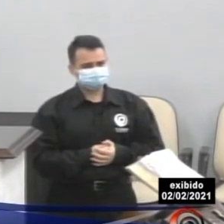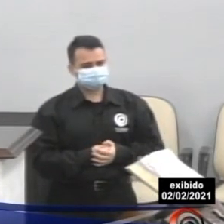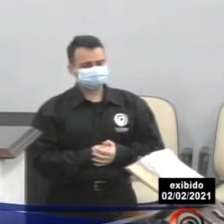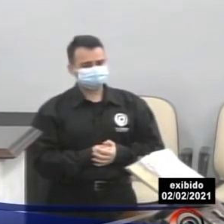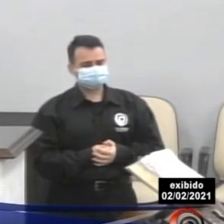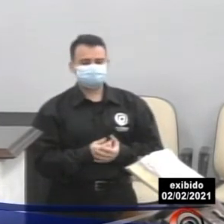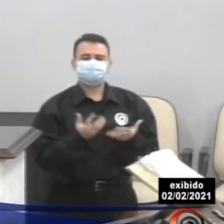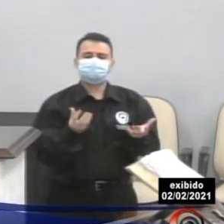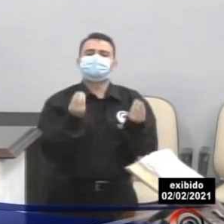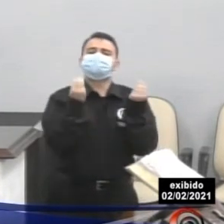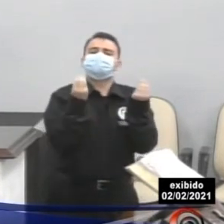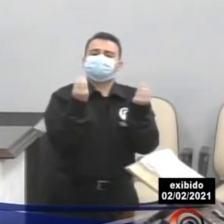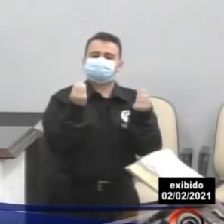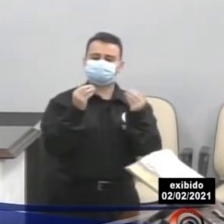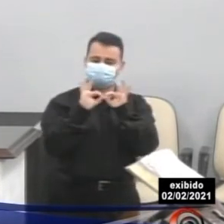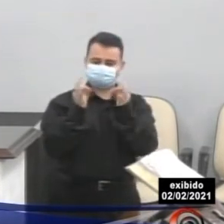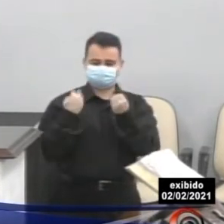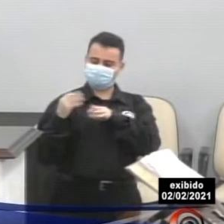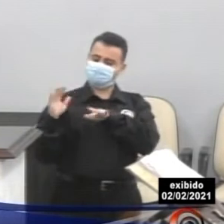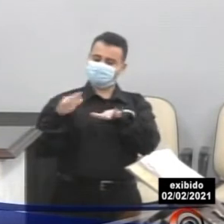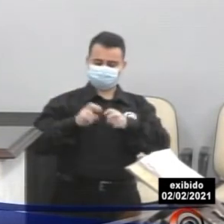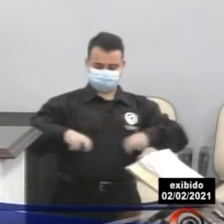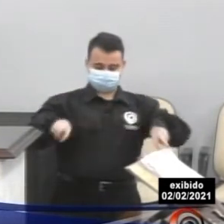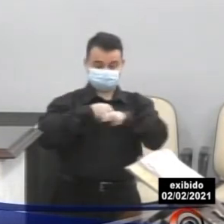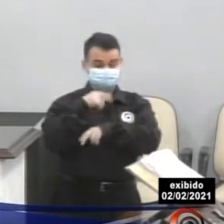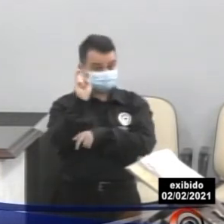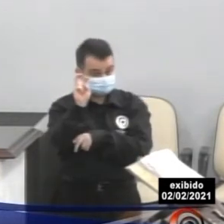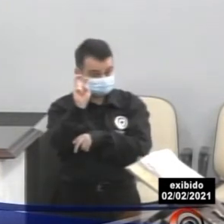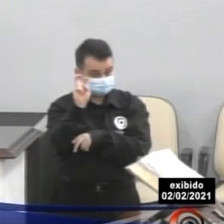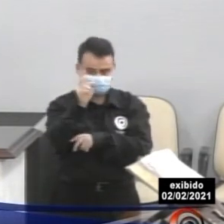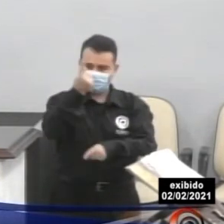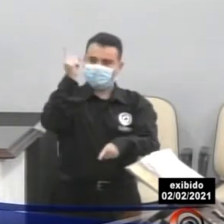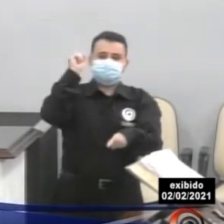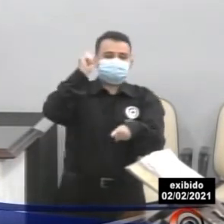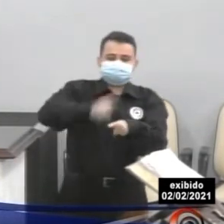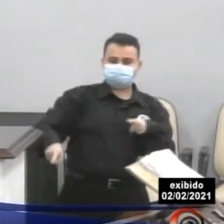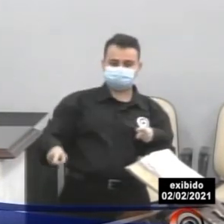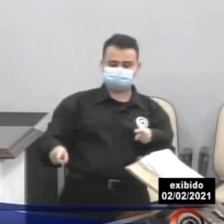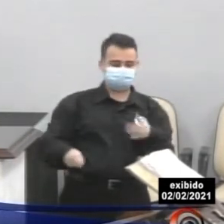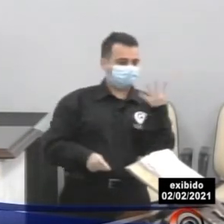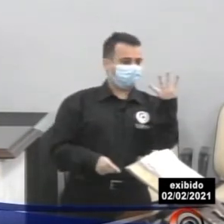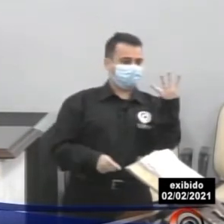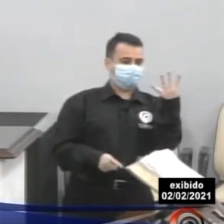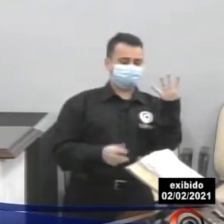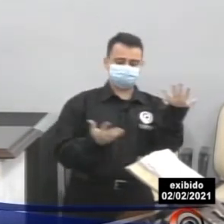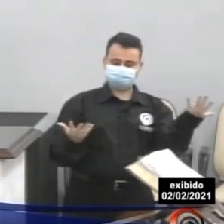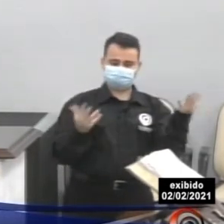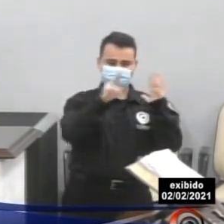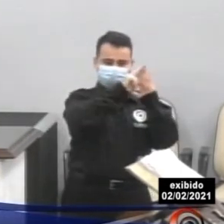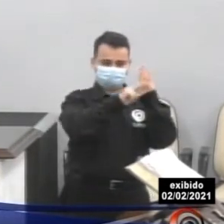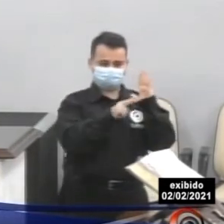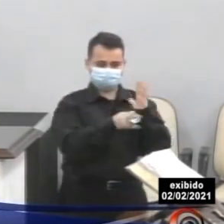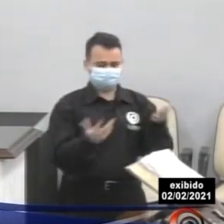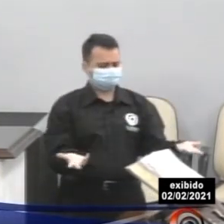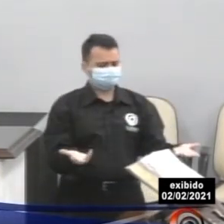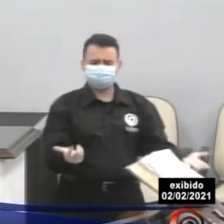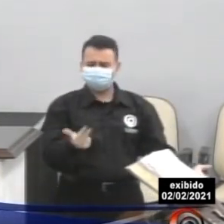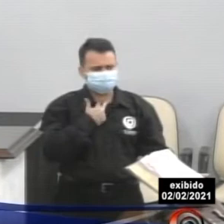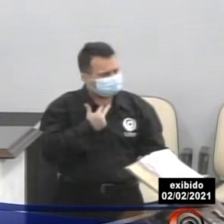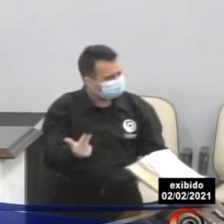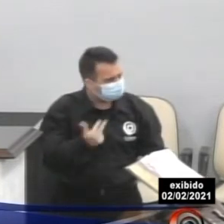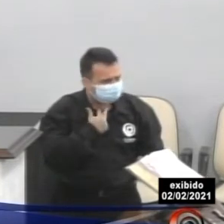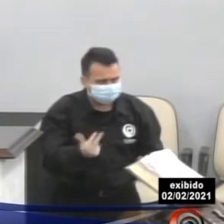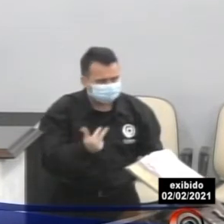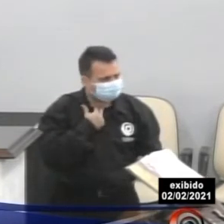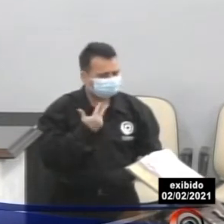Como é que pode chegar uma família de cinco pessoas, não pode sentar porque delimitaram que era para quatro? Não pode, pessoal.